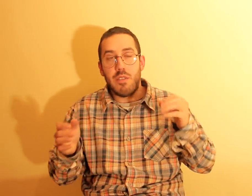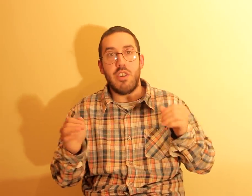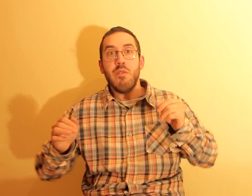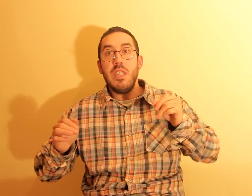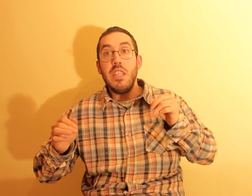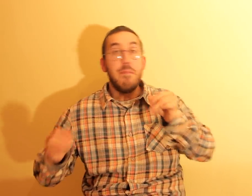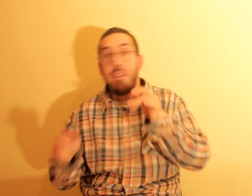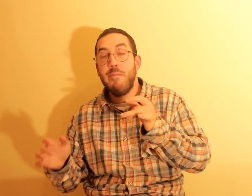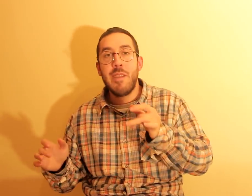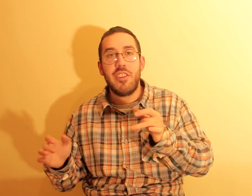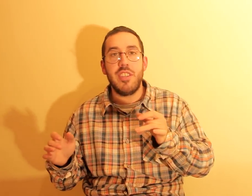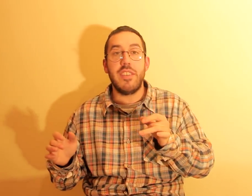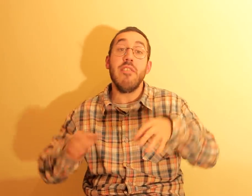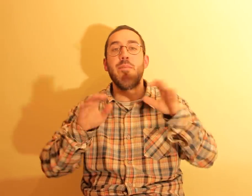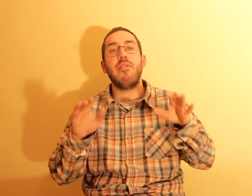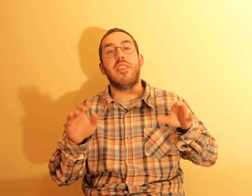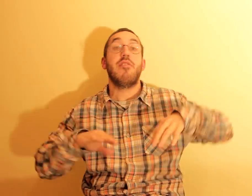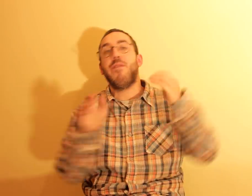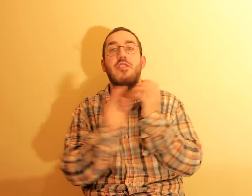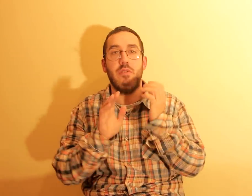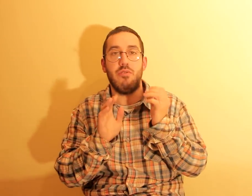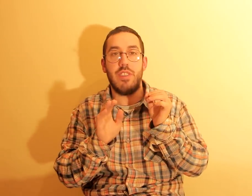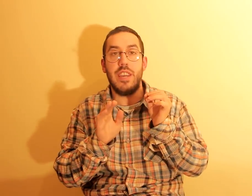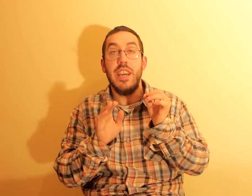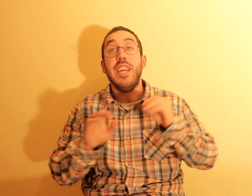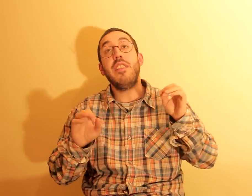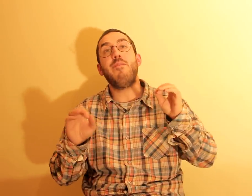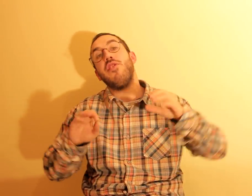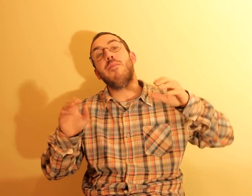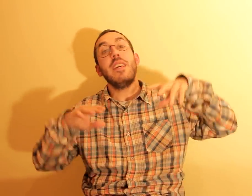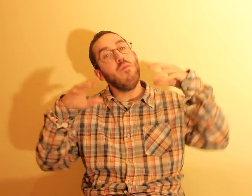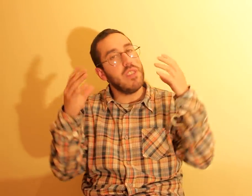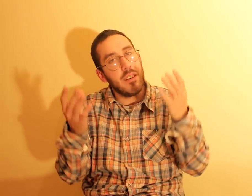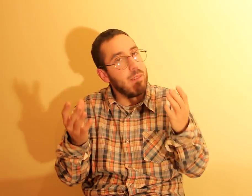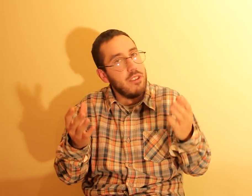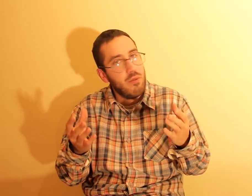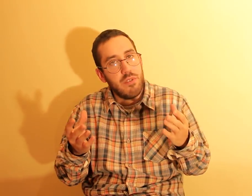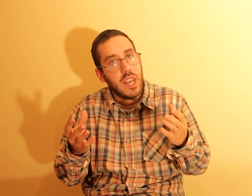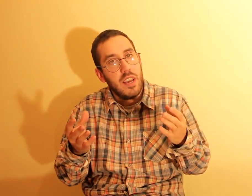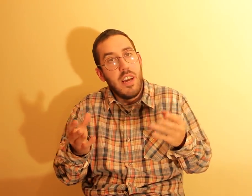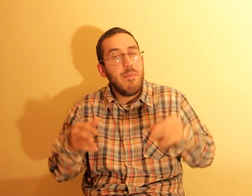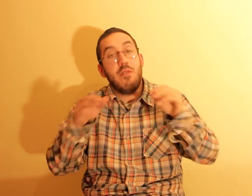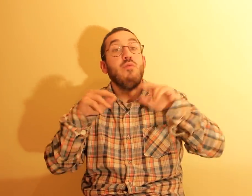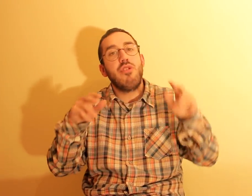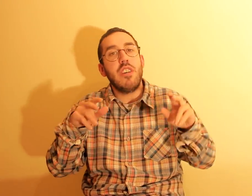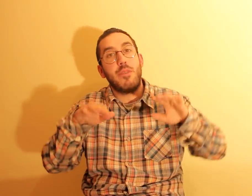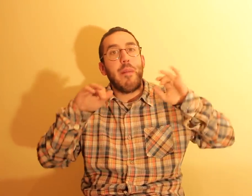vocês estão assim, de repente, mexem-se assim, não pode ser, senão, faz sons, ok? E depois, também, usem a ajuda, metam os dedos, para